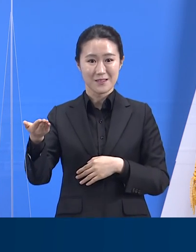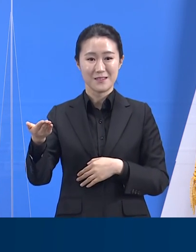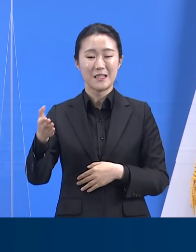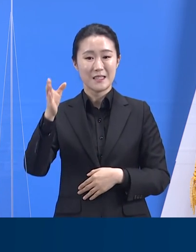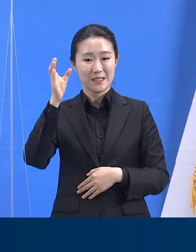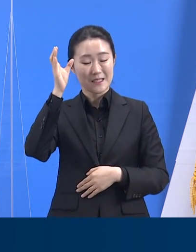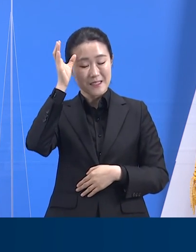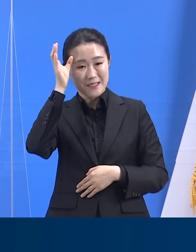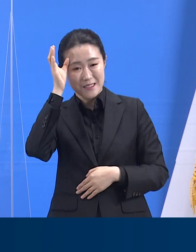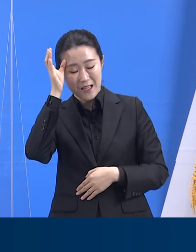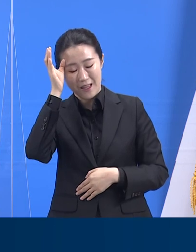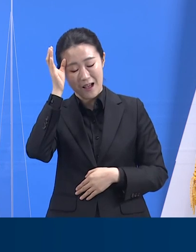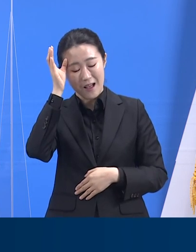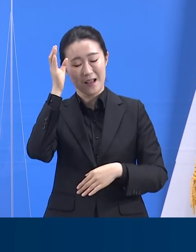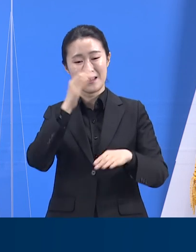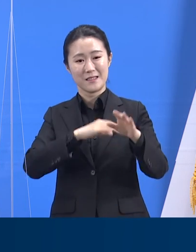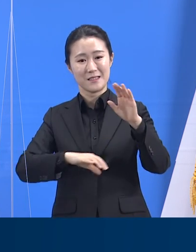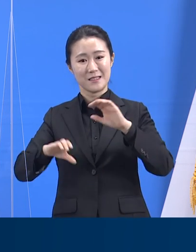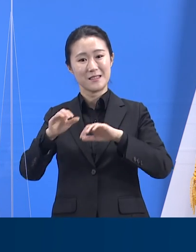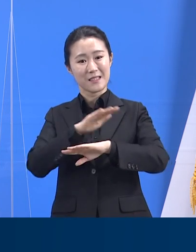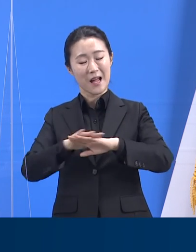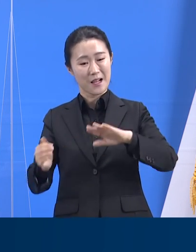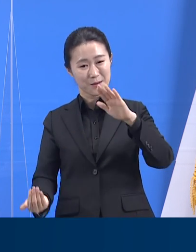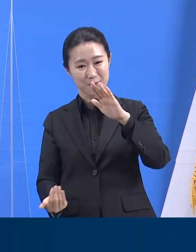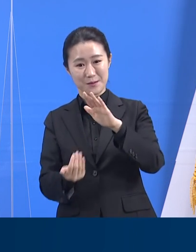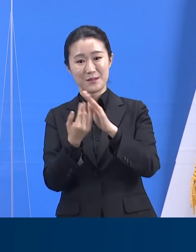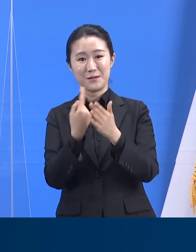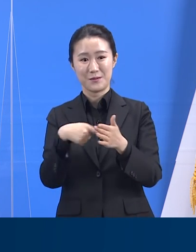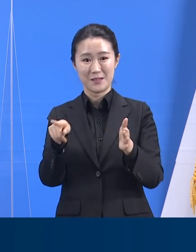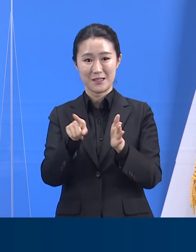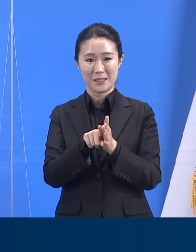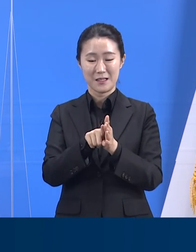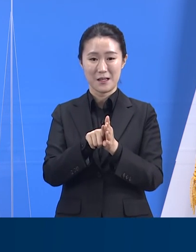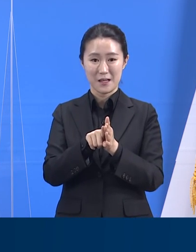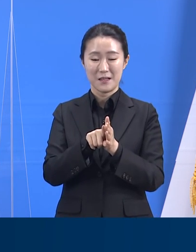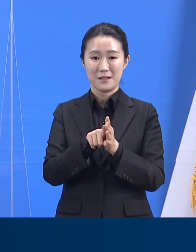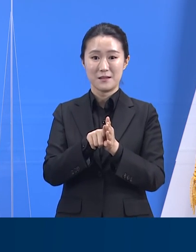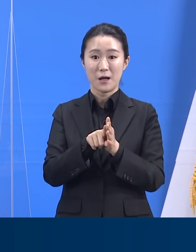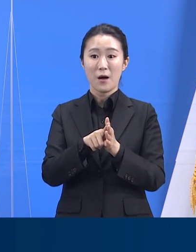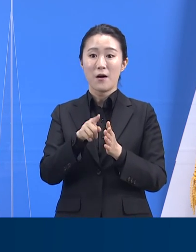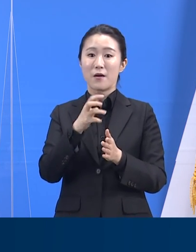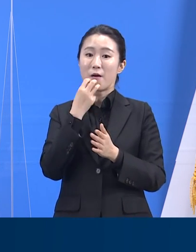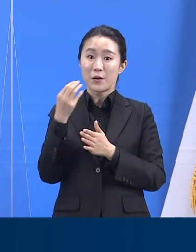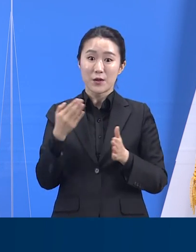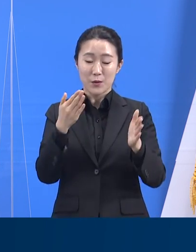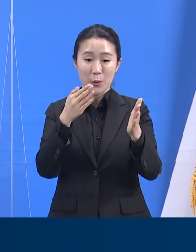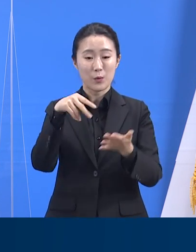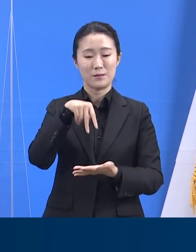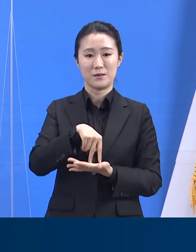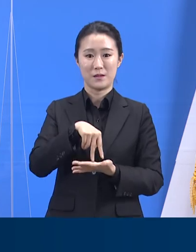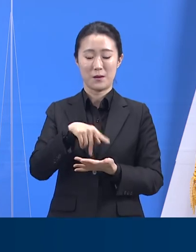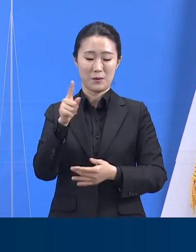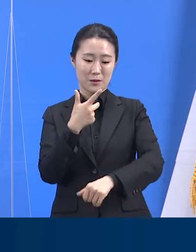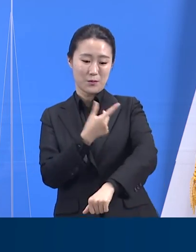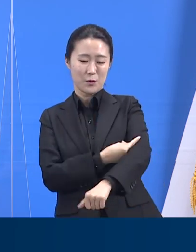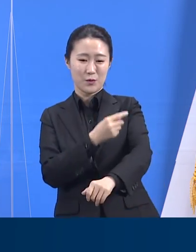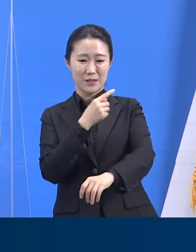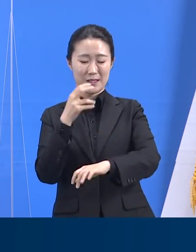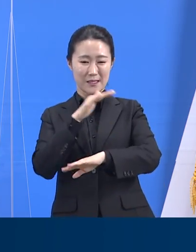도는 백신 접종 사업을 효율적이고 안전하게 관리하는 일에 최선을 다하겠습니다. 감사합니다.